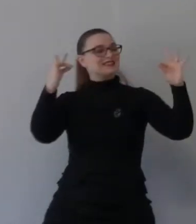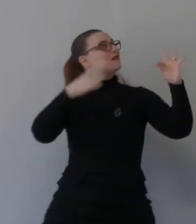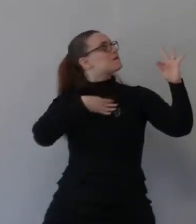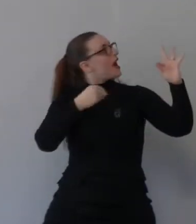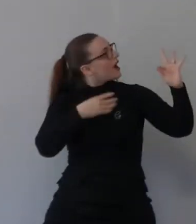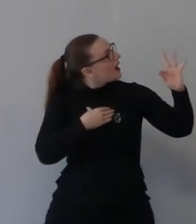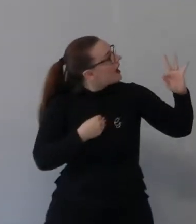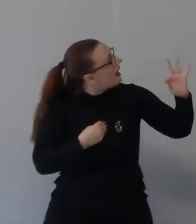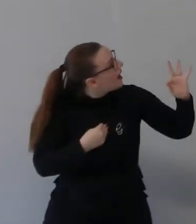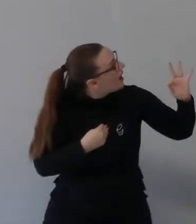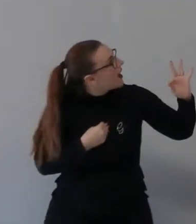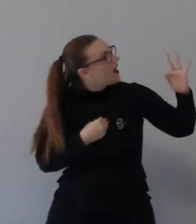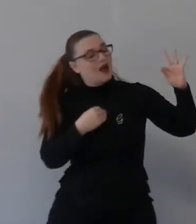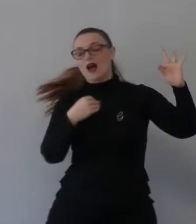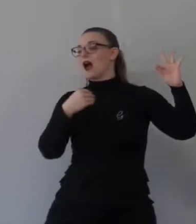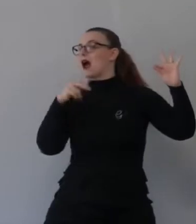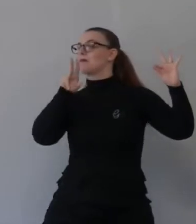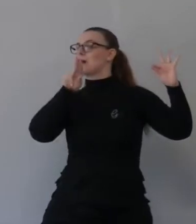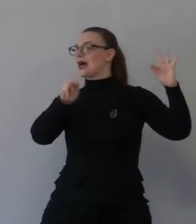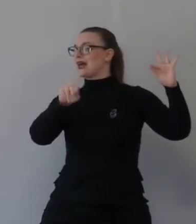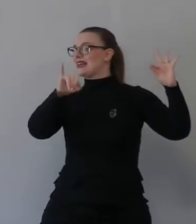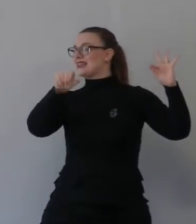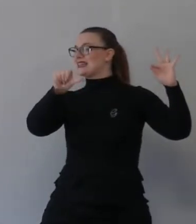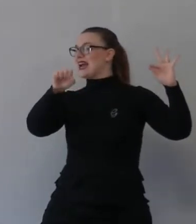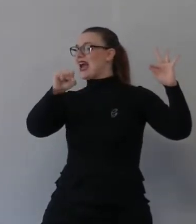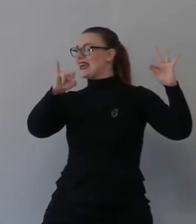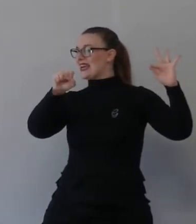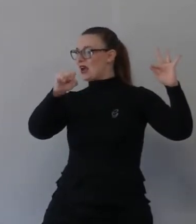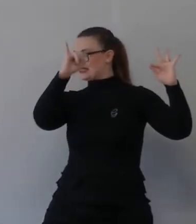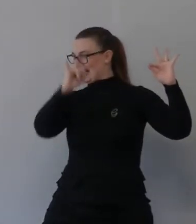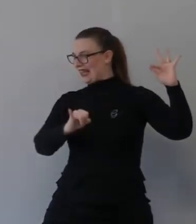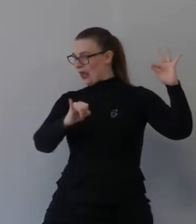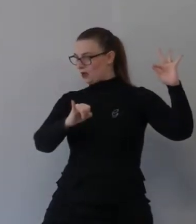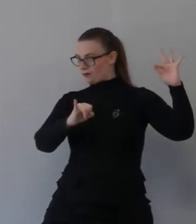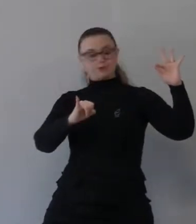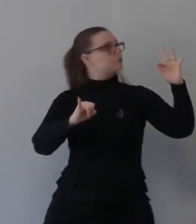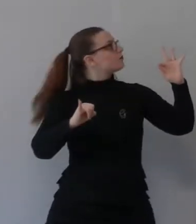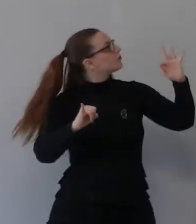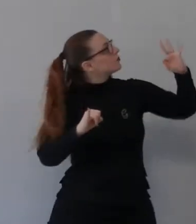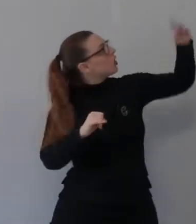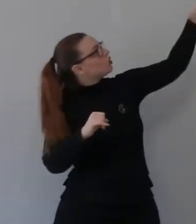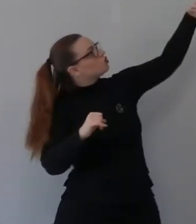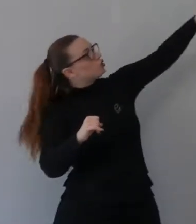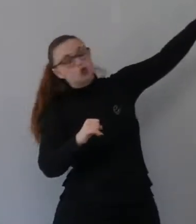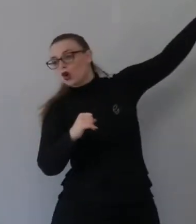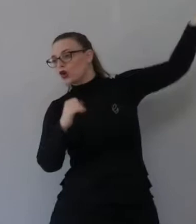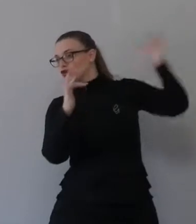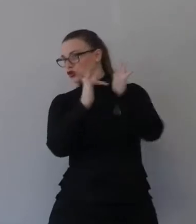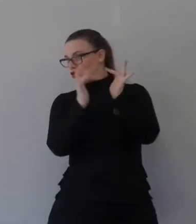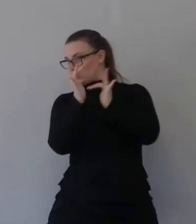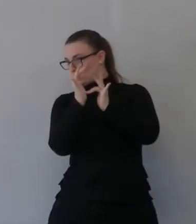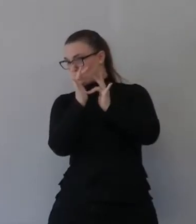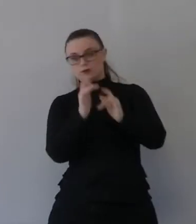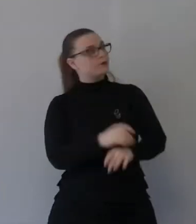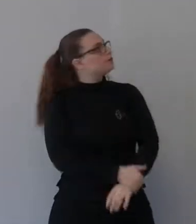Isaia dice «Lo Spirito del Signore di Dio e su di me». Gesù dice «Lo Spirito del Signore di Dio su di me». Qui le cose coincidono